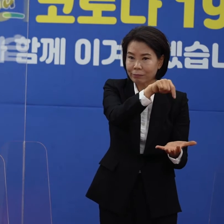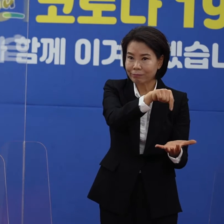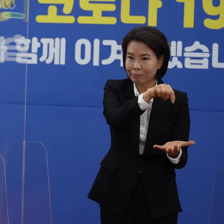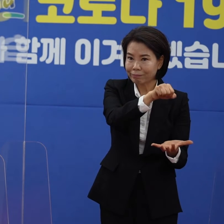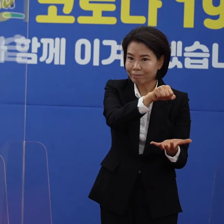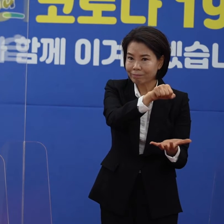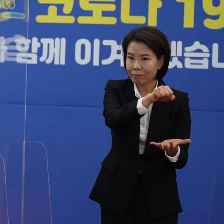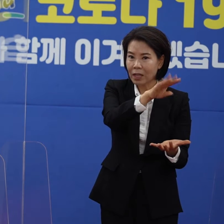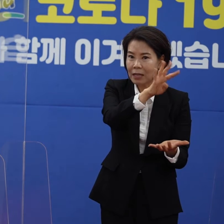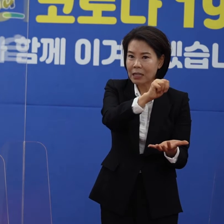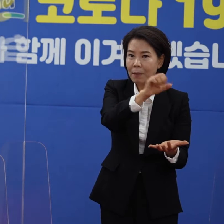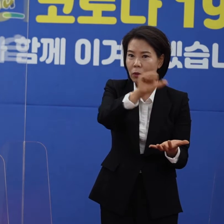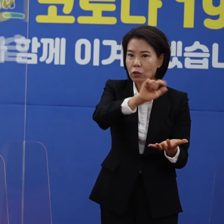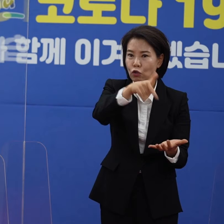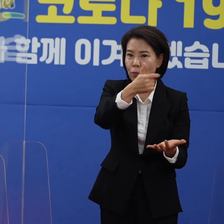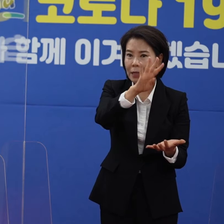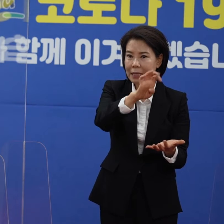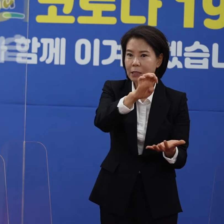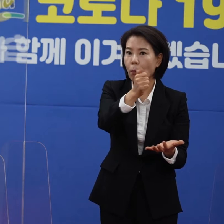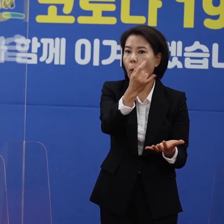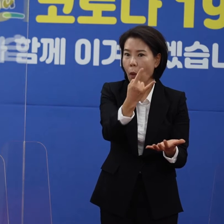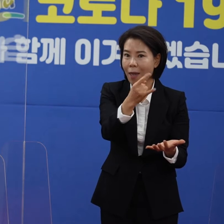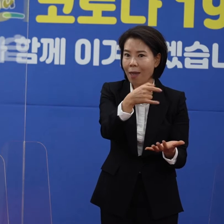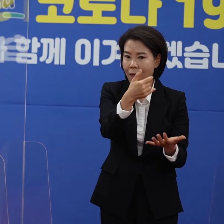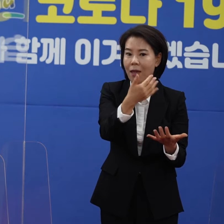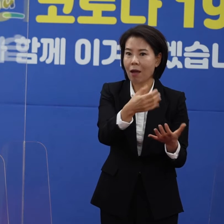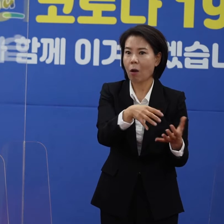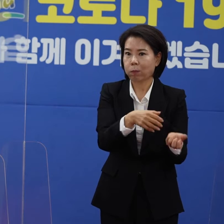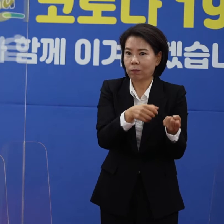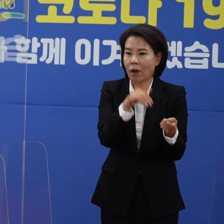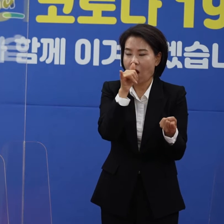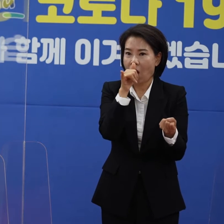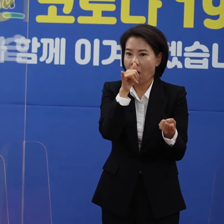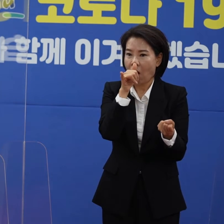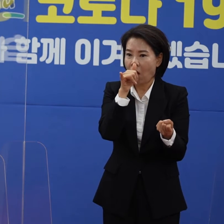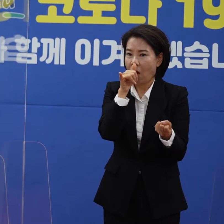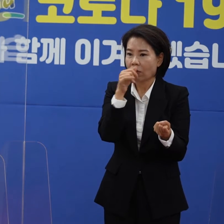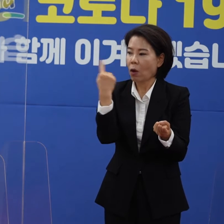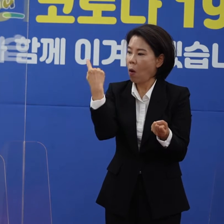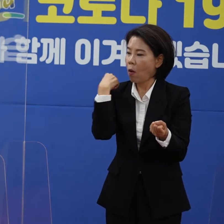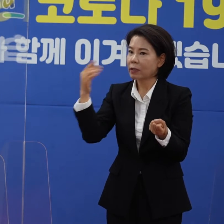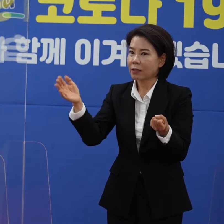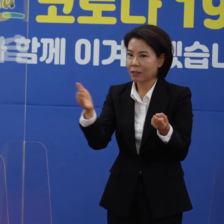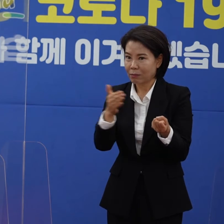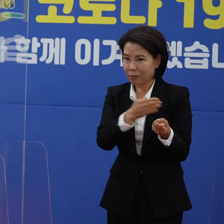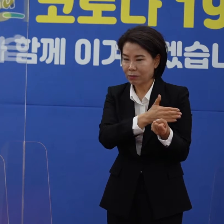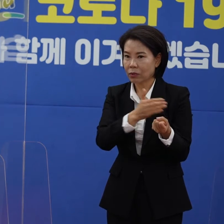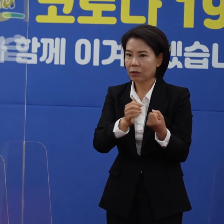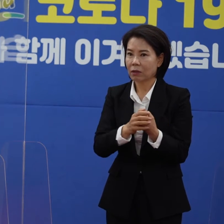현재 4만 5천 6백 40회분이 지금 남아 있습니다. 지금 어제부터